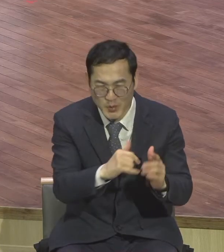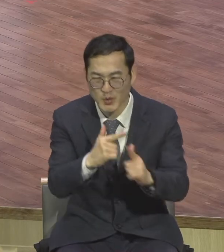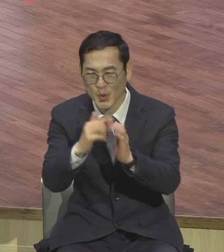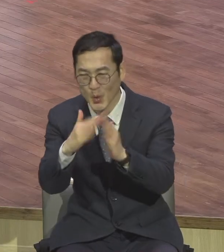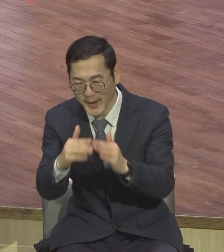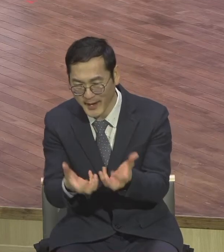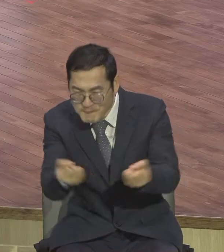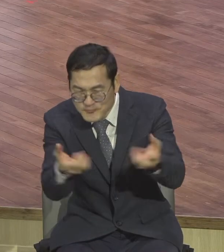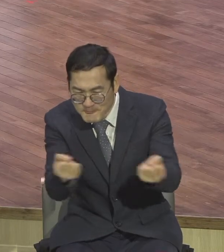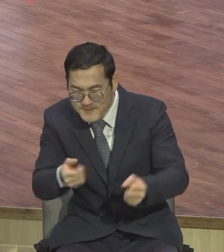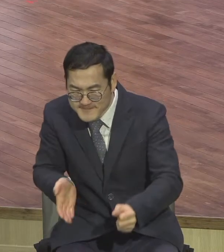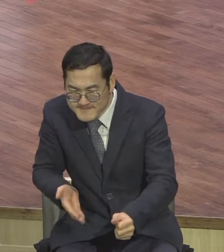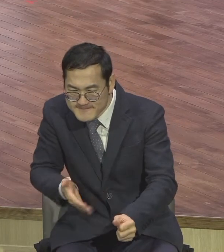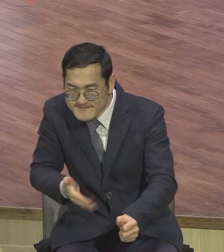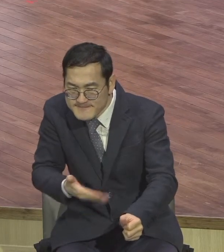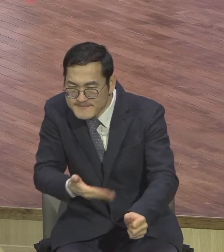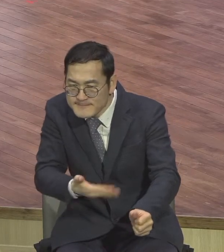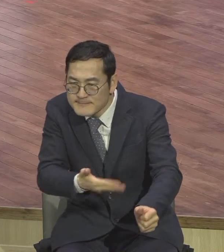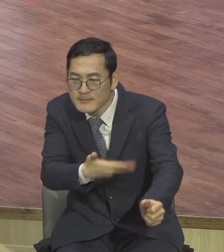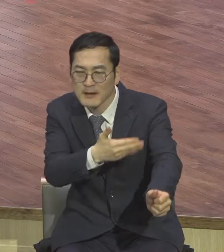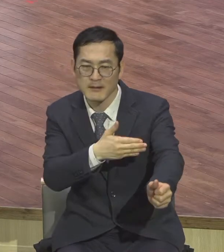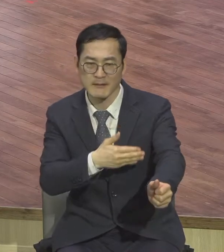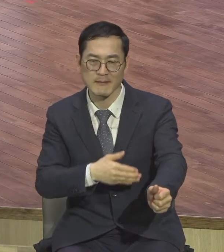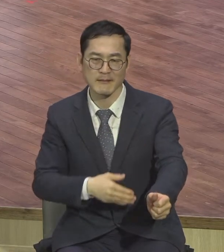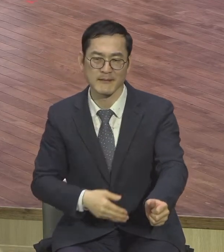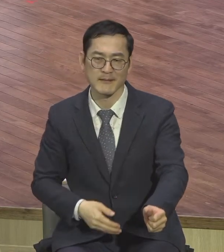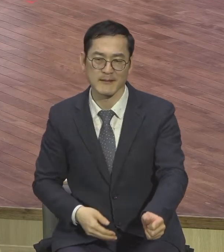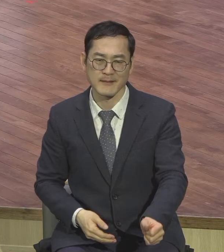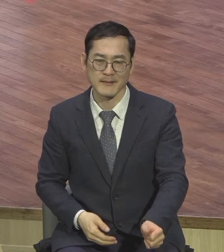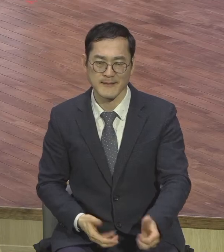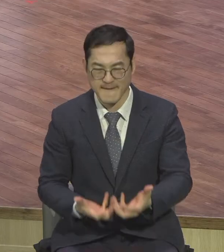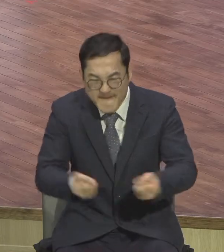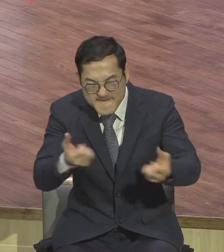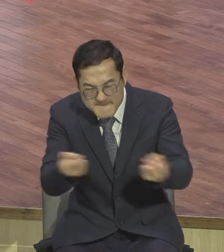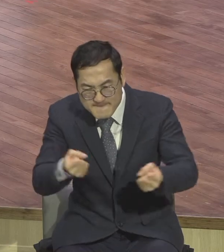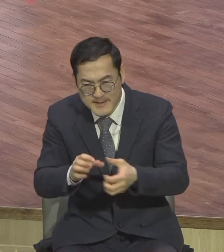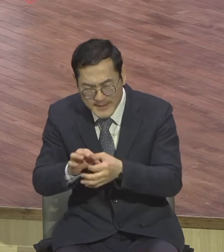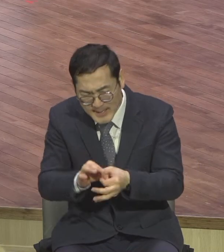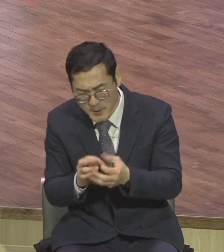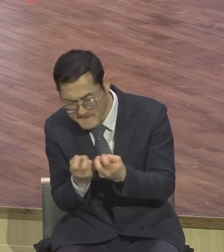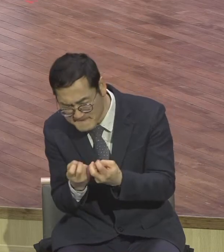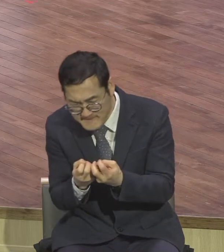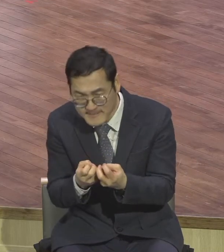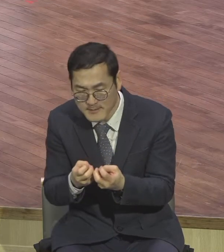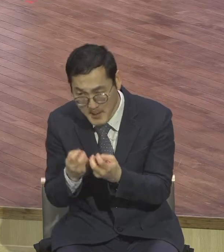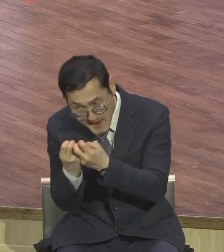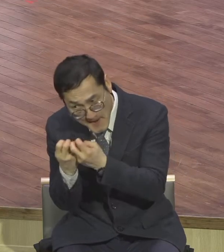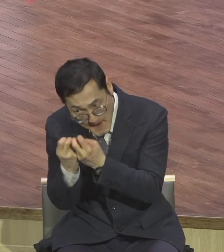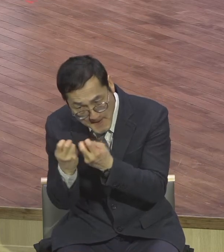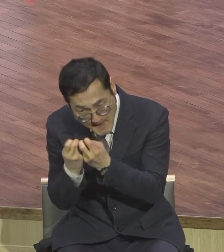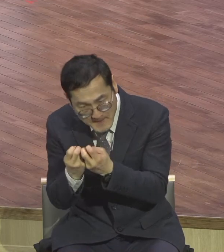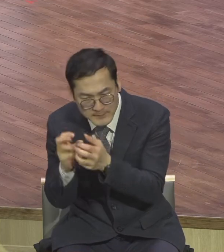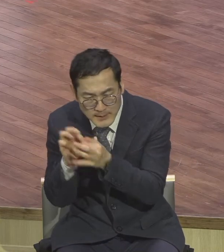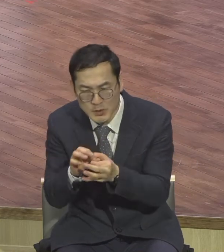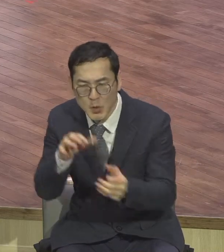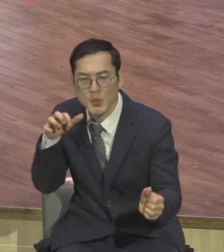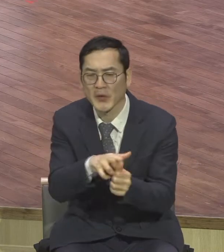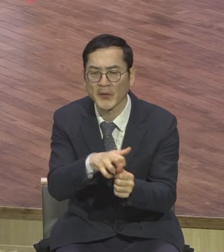공동체가 하나 되지 못하도록 어떤 방법을 스스로 쪼개버리려고 지금도 수단